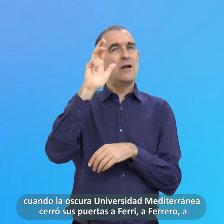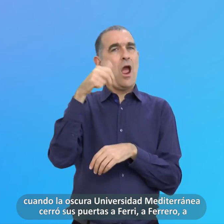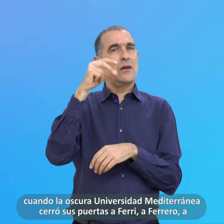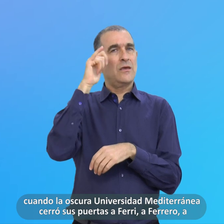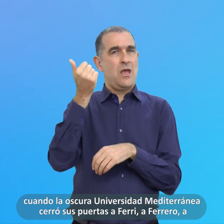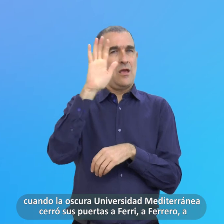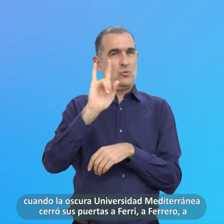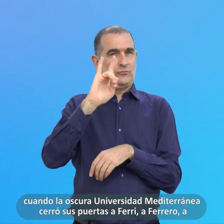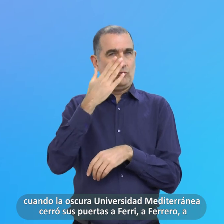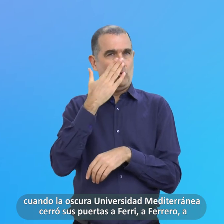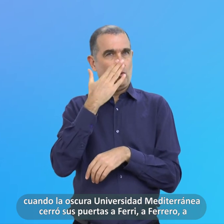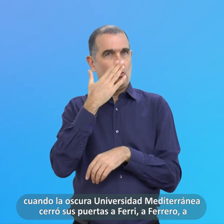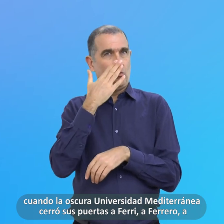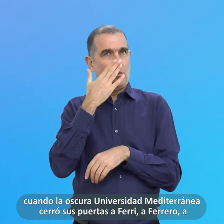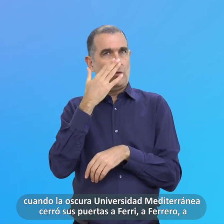Cerro Sus Puertas